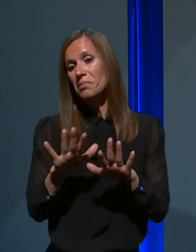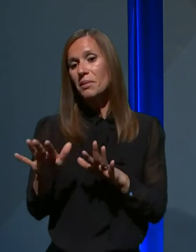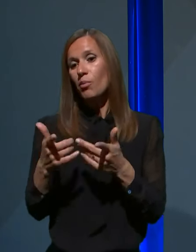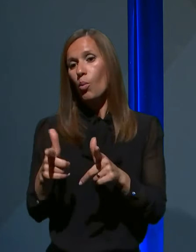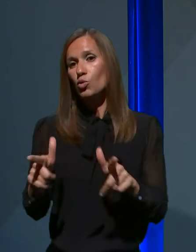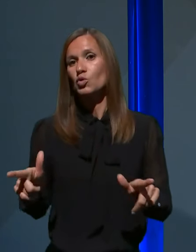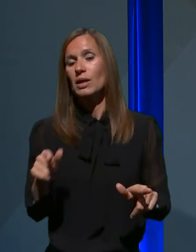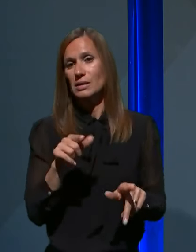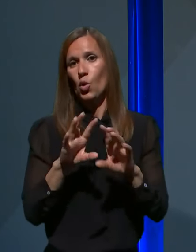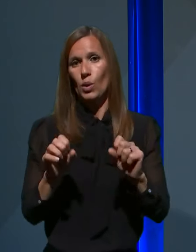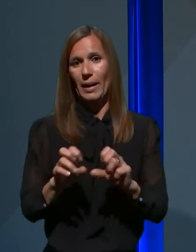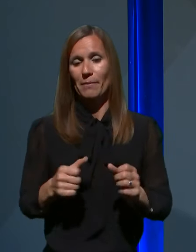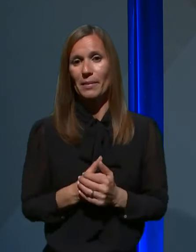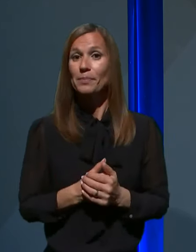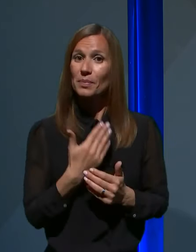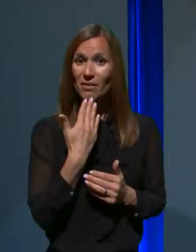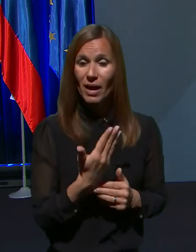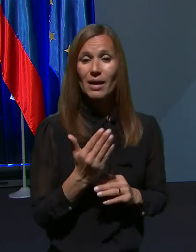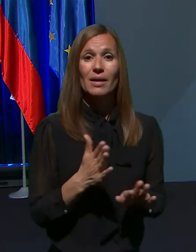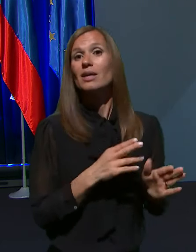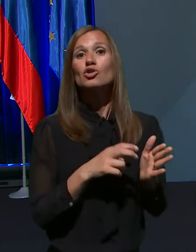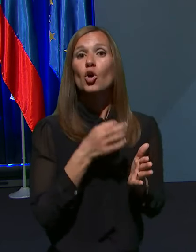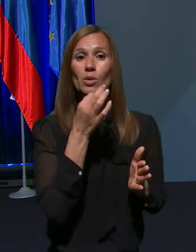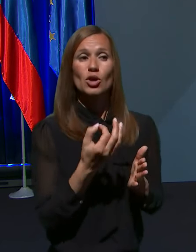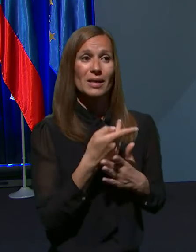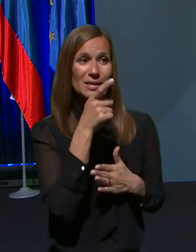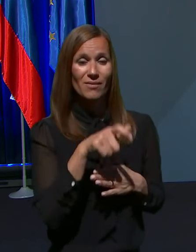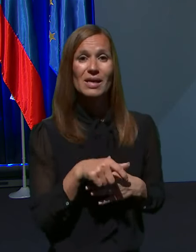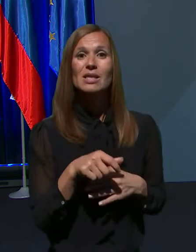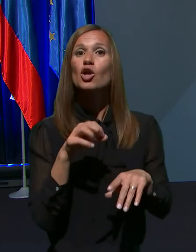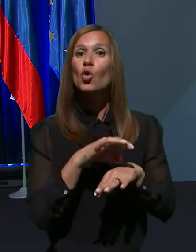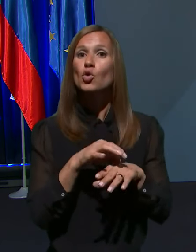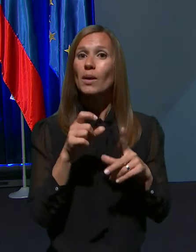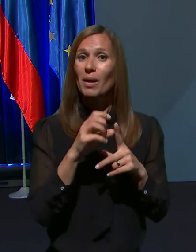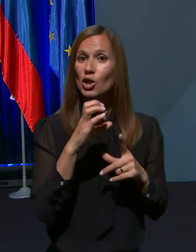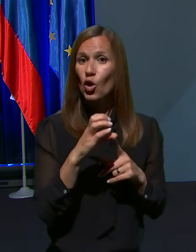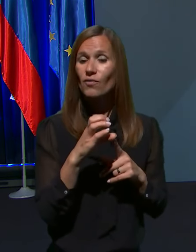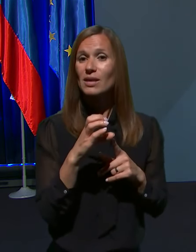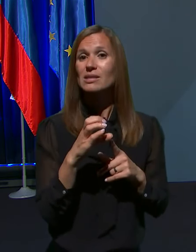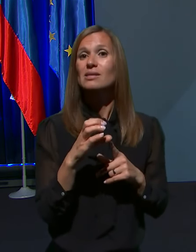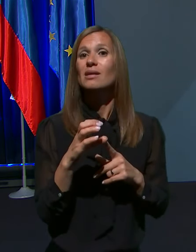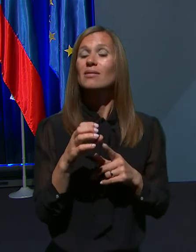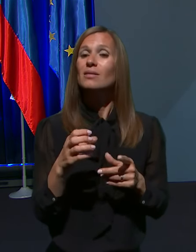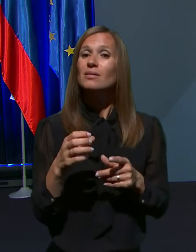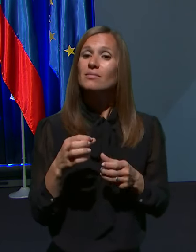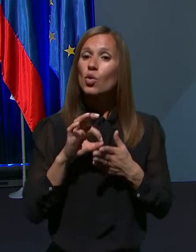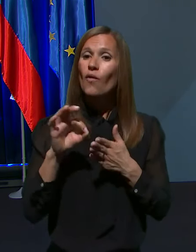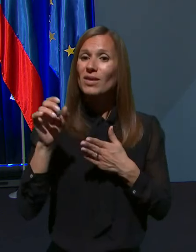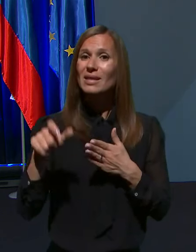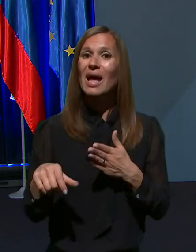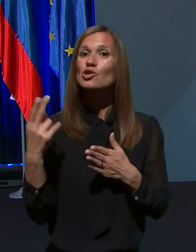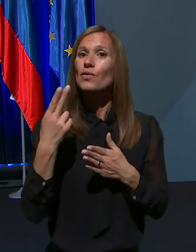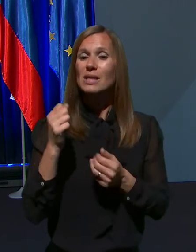ukrepe. Hvala lepa vprašanje za vas. Dr. Petrovec ima tudi novinar Slovenske tiskovne